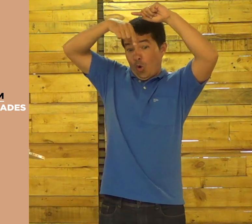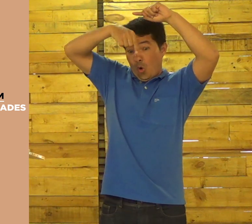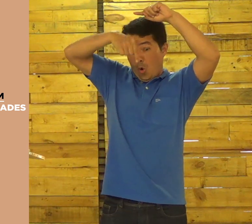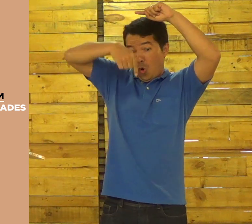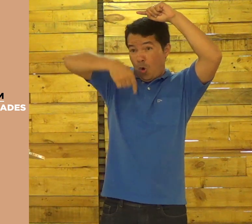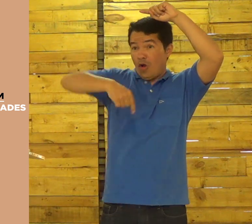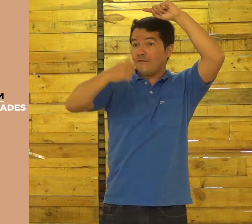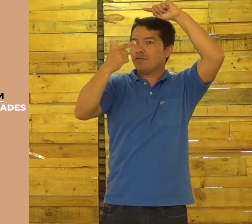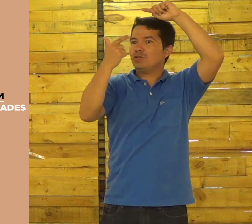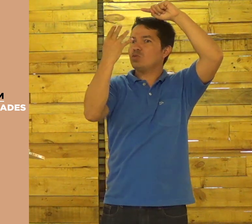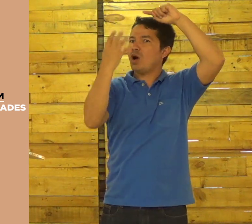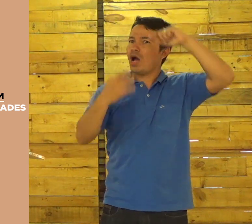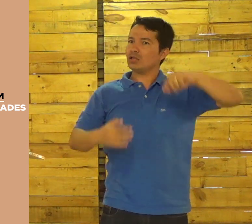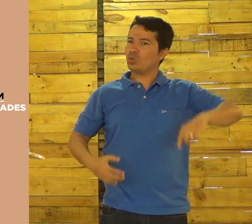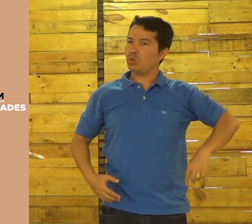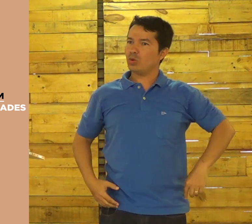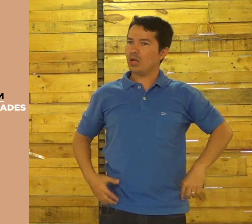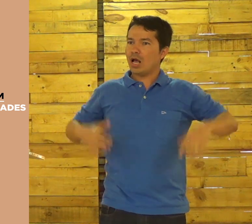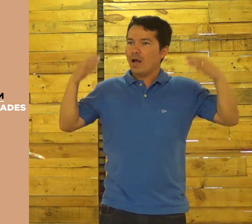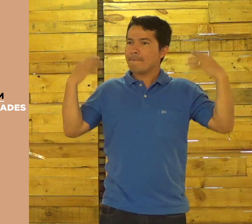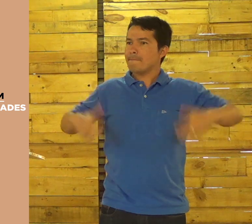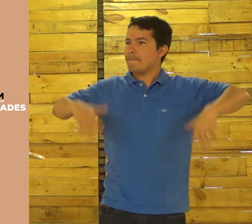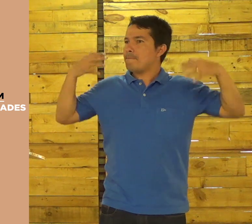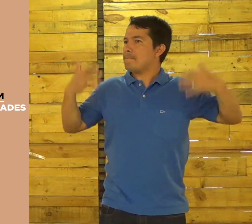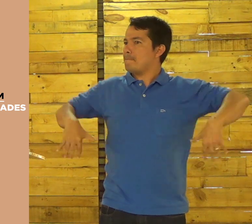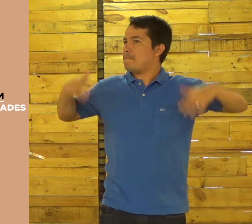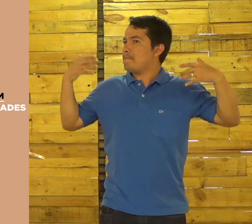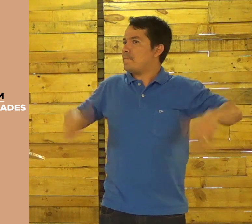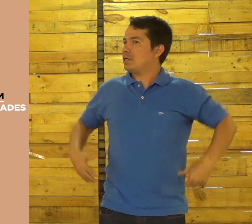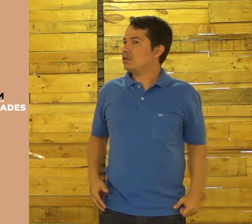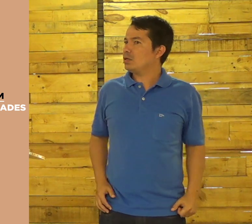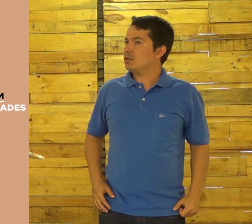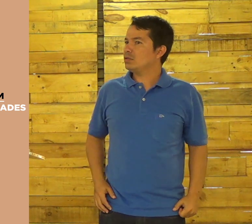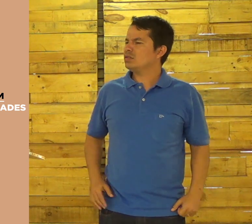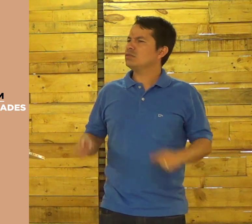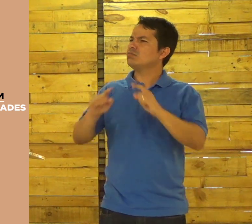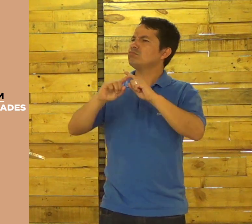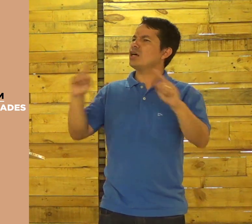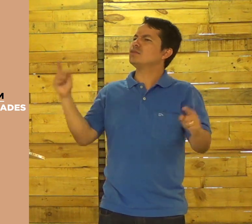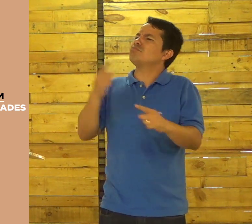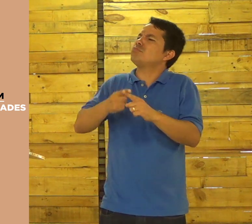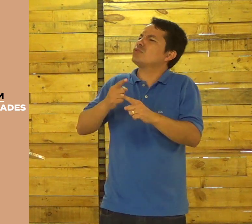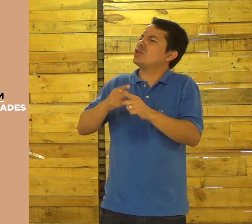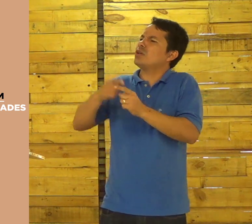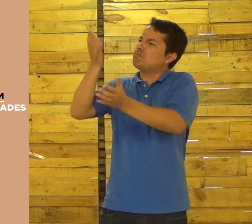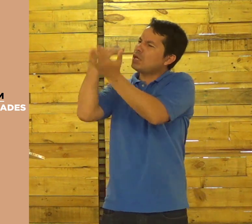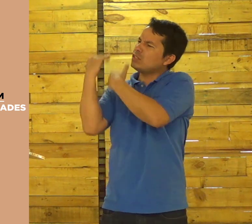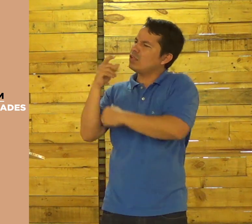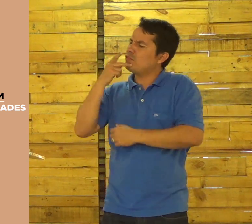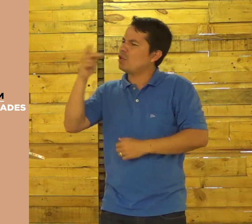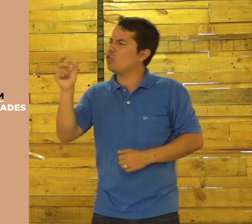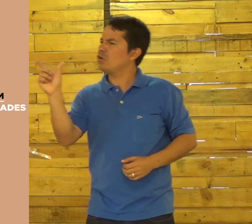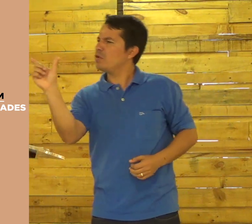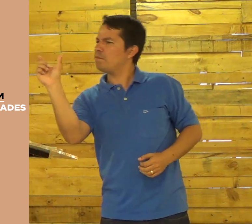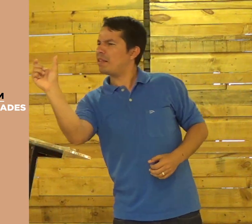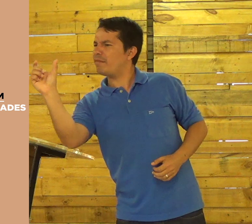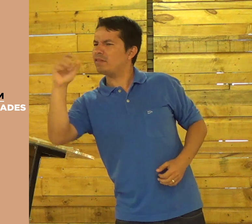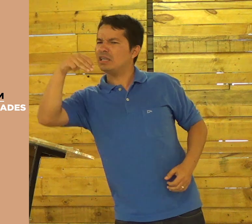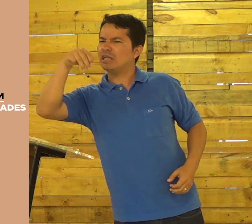Ele é muito profundo também, 24 quilômetros de profundidade. E 14 metros